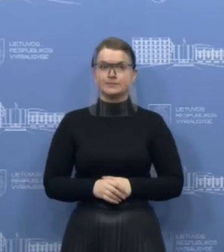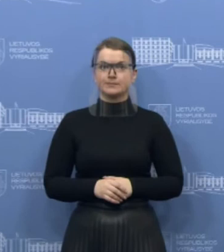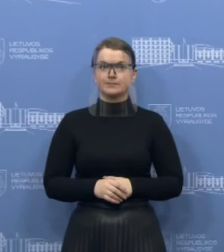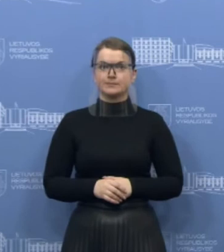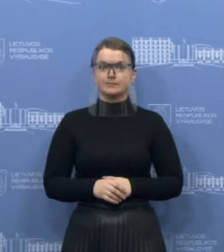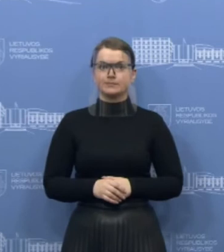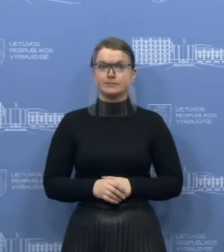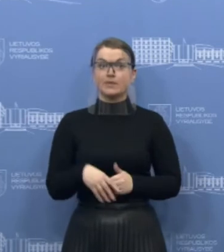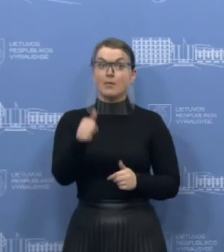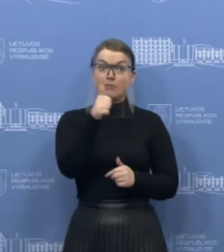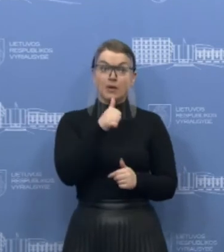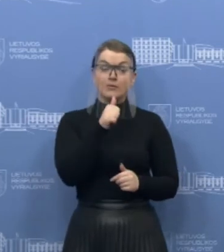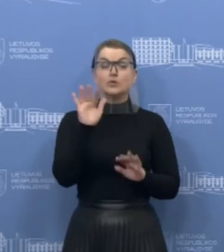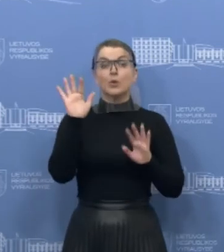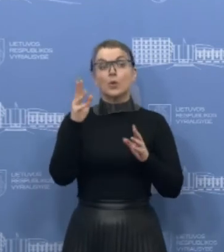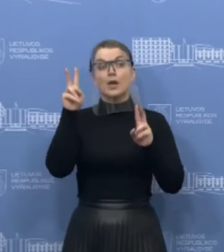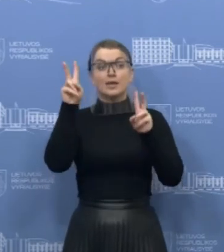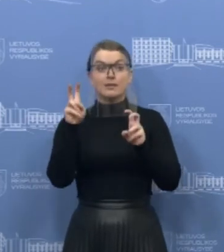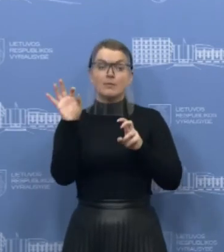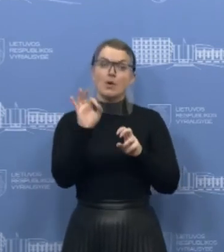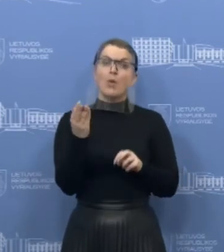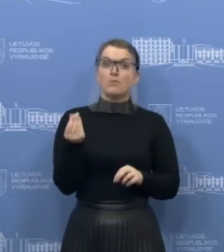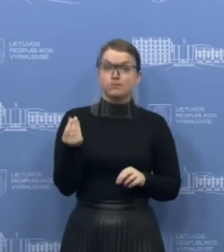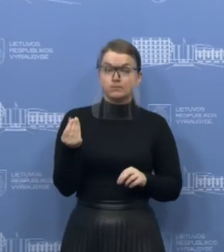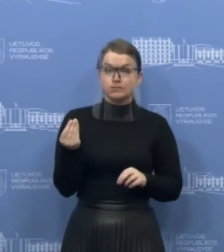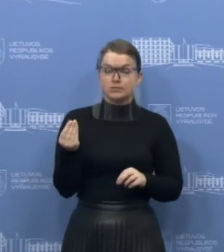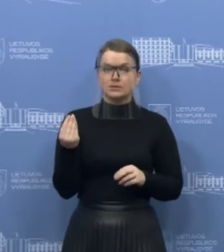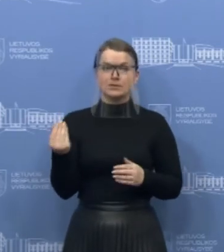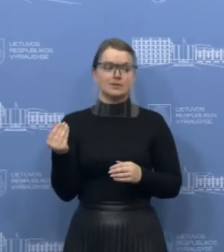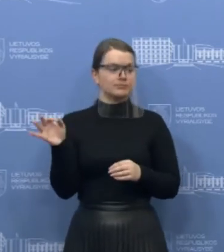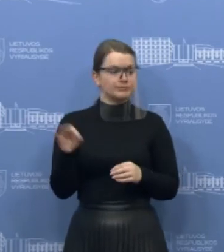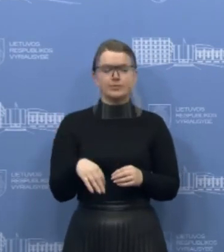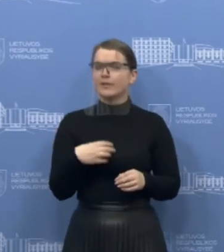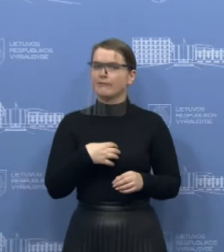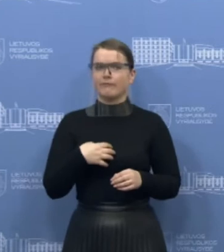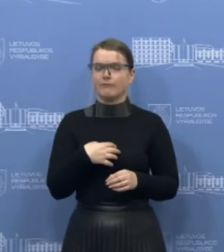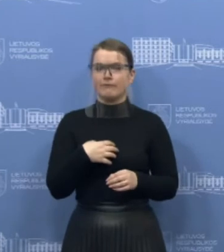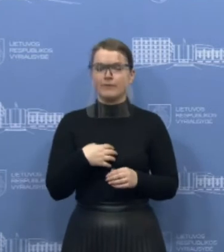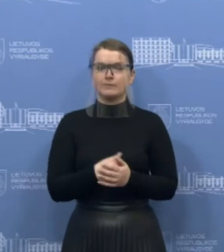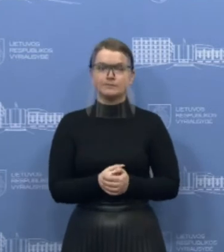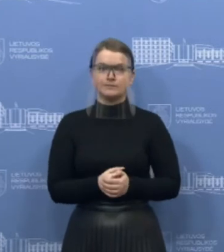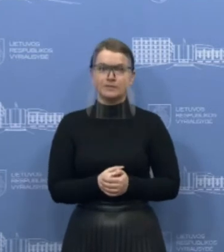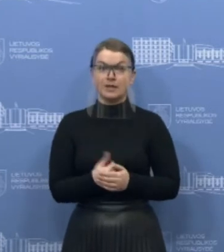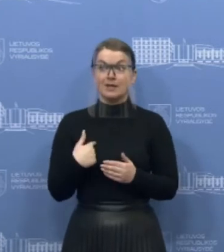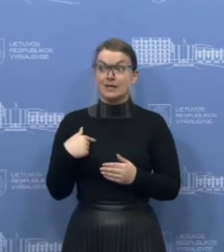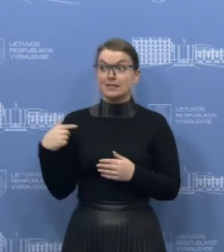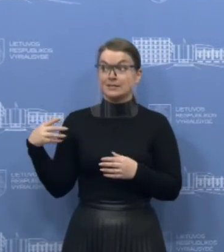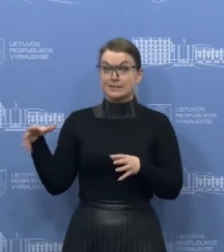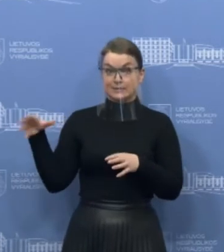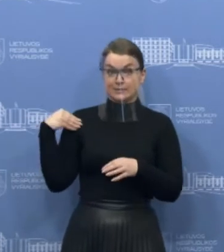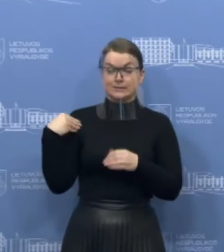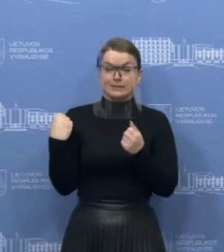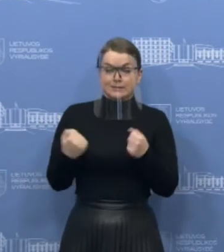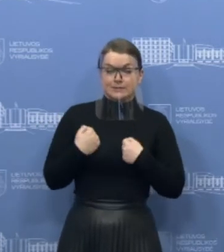Kalbant apie lėšas, nes tas klausimas irgi rūpimas, kartu stengiamės, kad